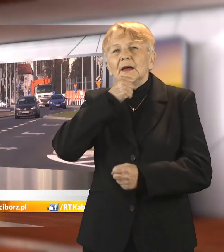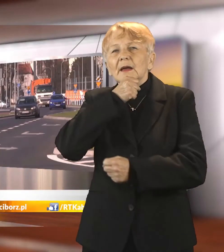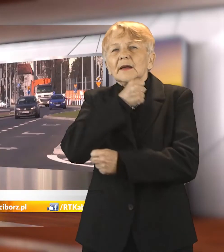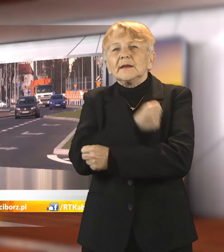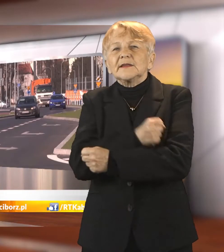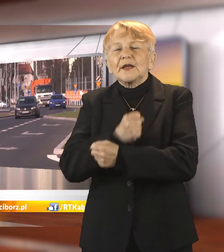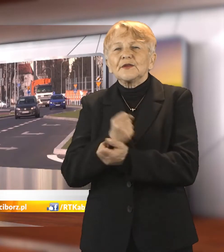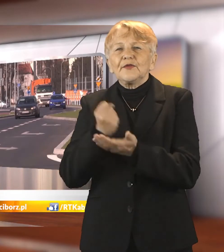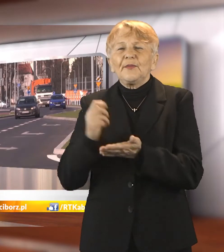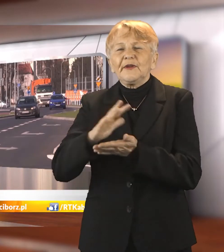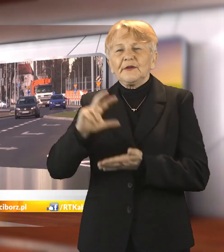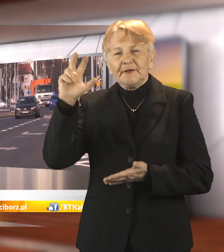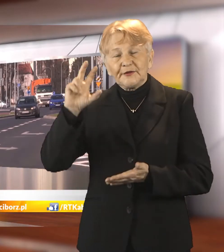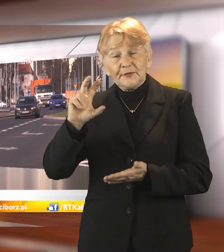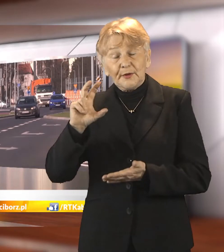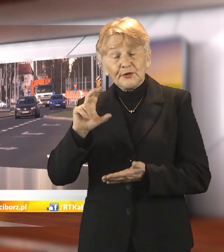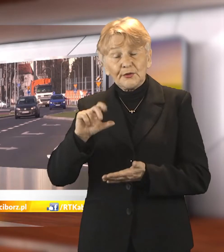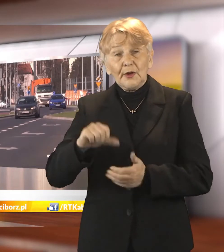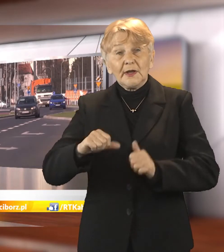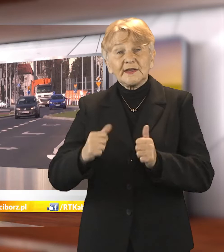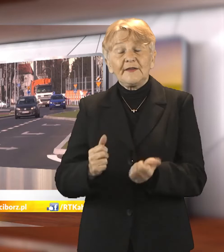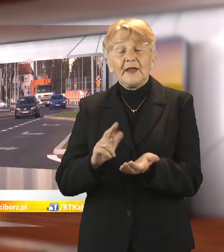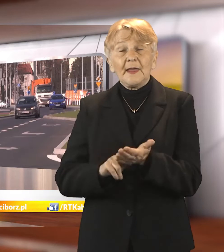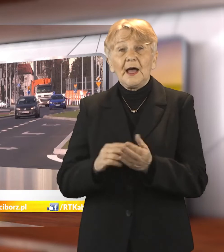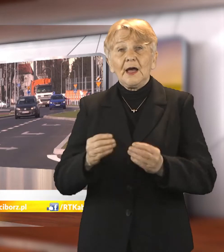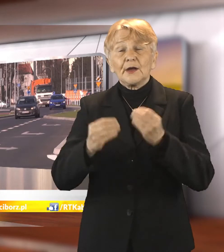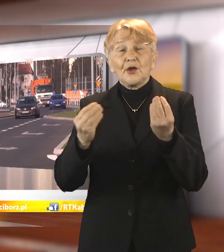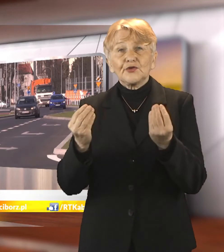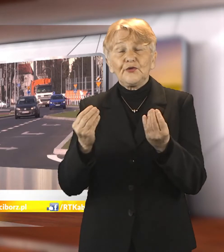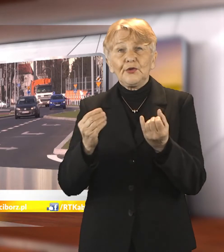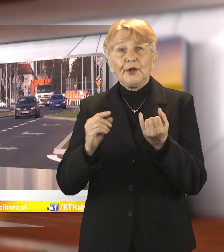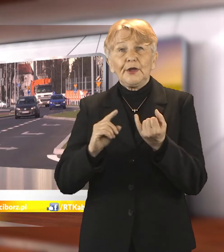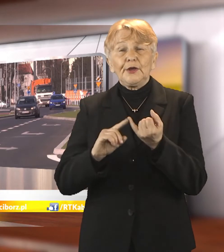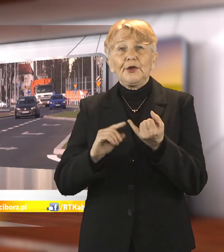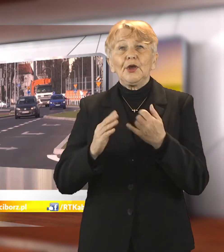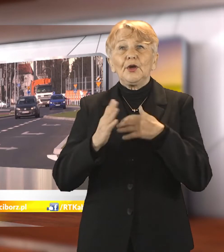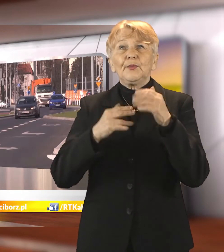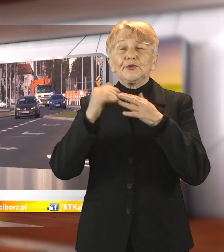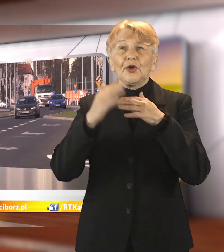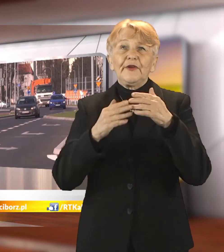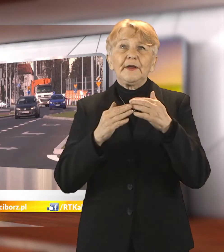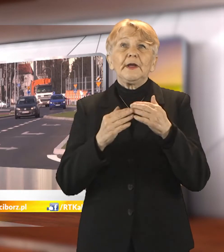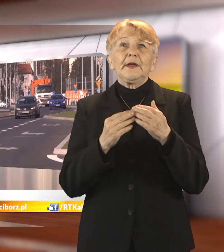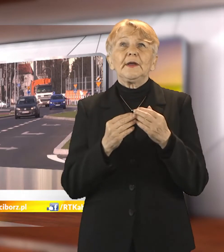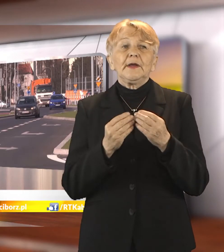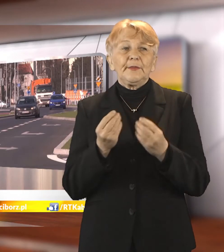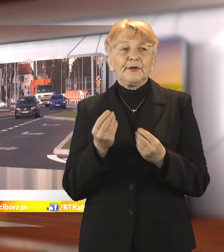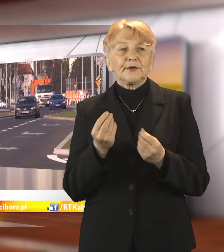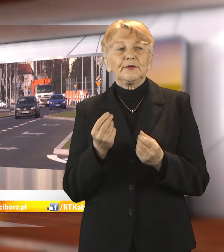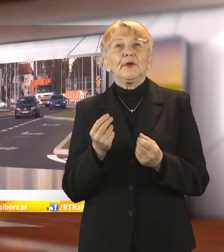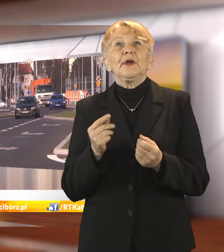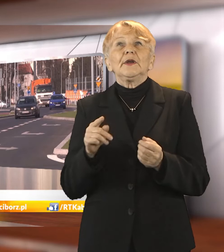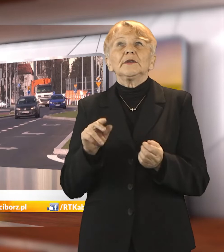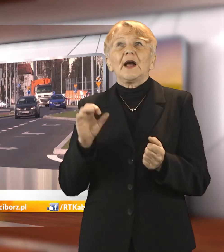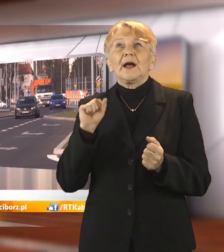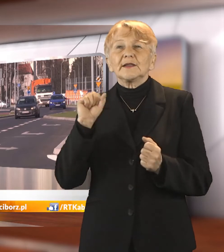Starostwo powiatowe w Raciborzu stawia na rozwój i inwestycje. Podczas ostatniej sesji Rady Powiatu udało się zwiększyć ilość środków przeznaczonych